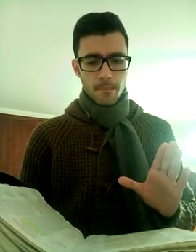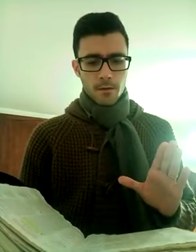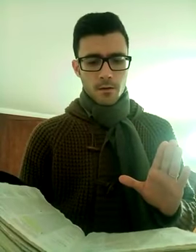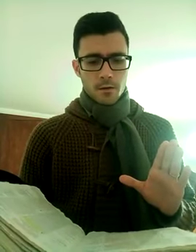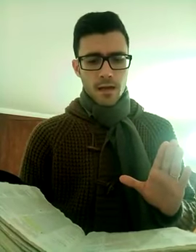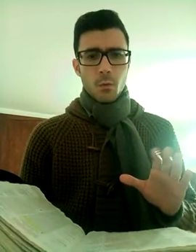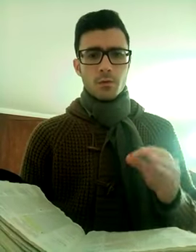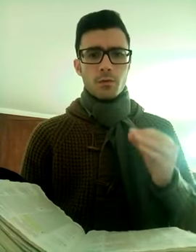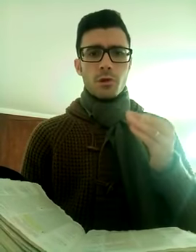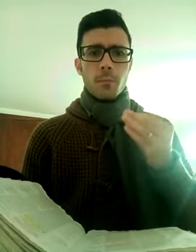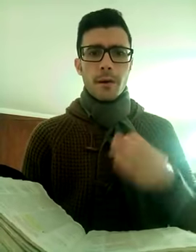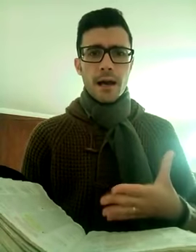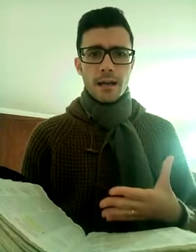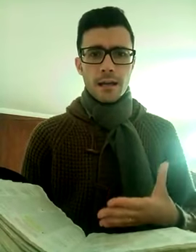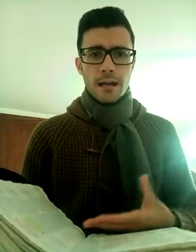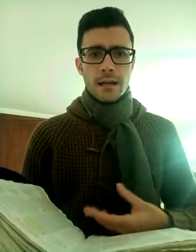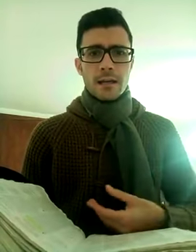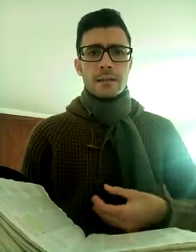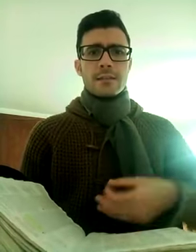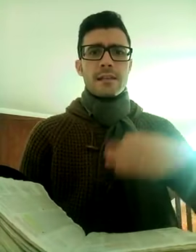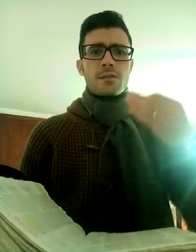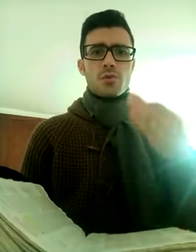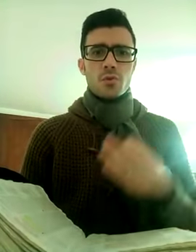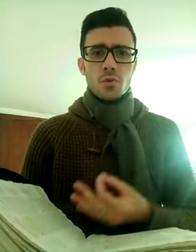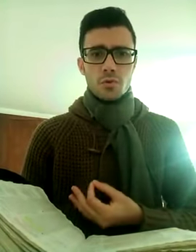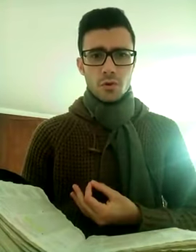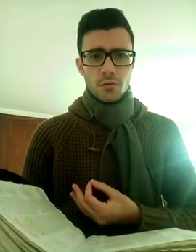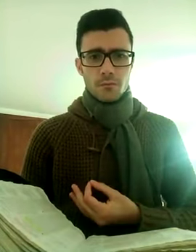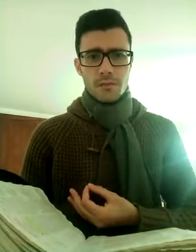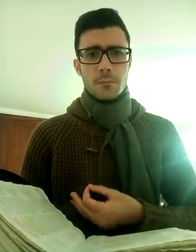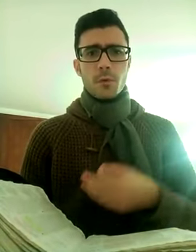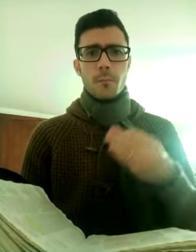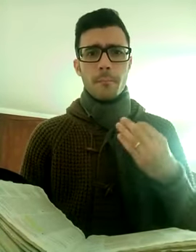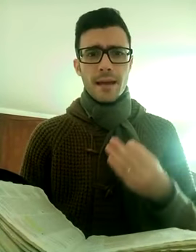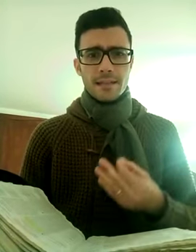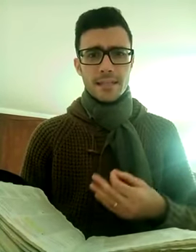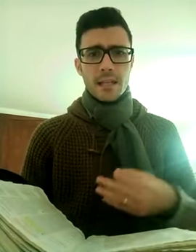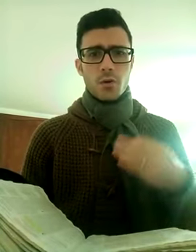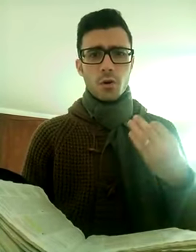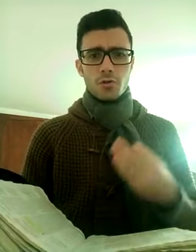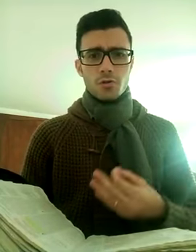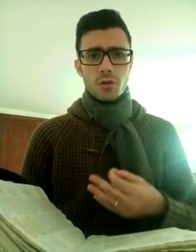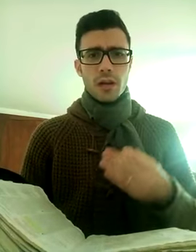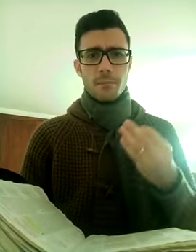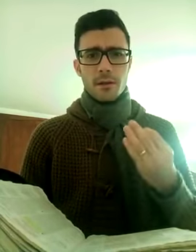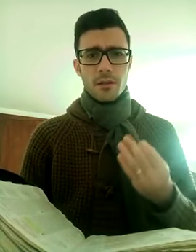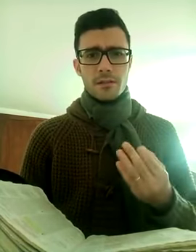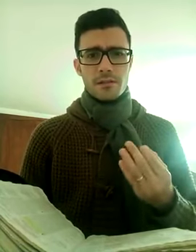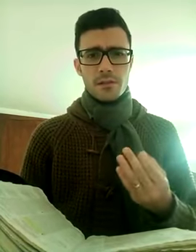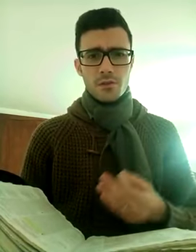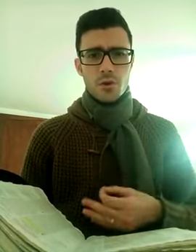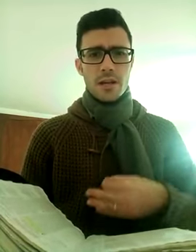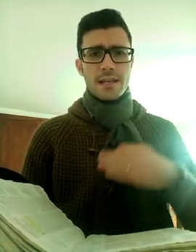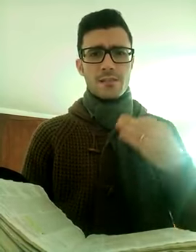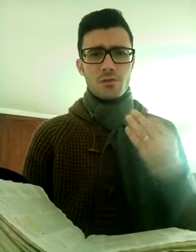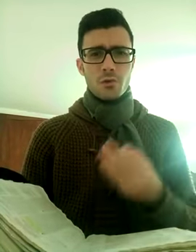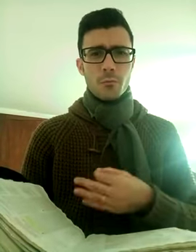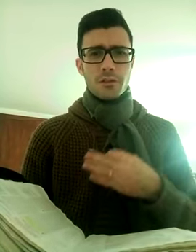e quando Dio parla nessuno si può mettere contro la parola del Signore, nessuno può